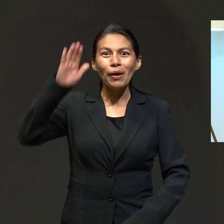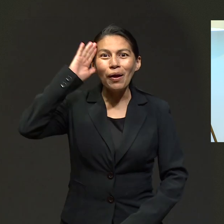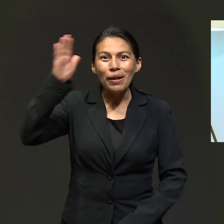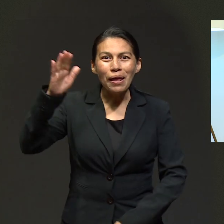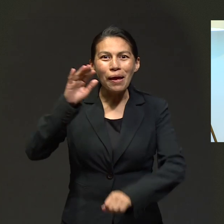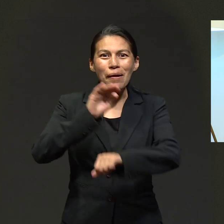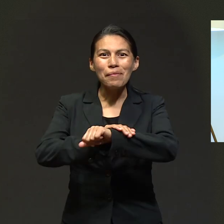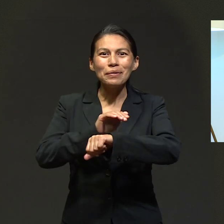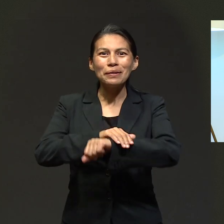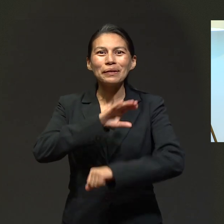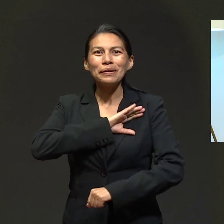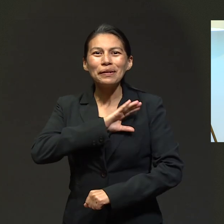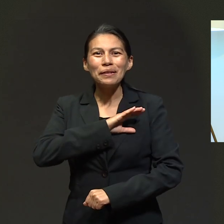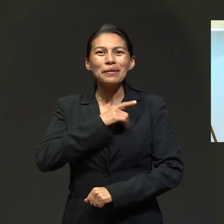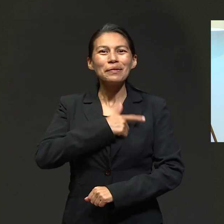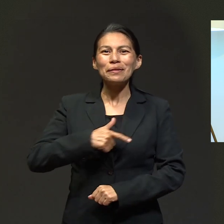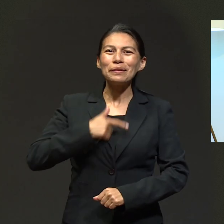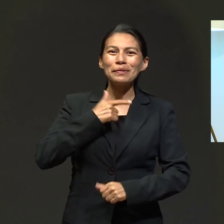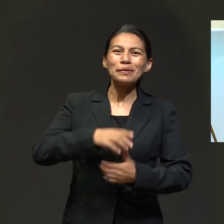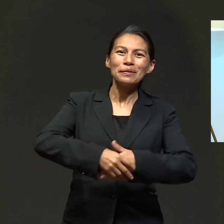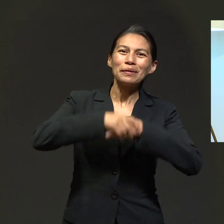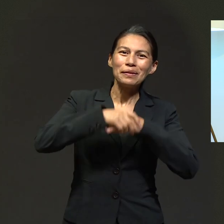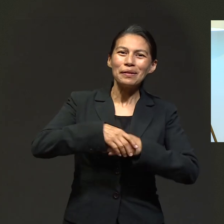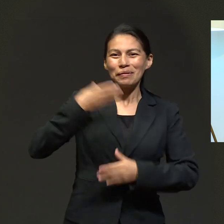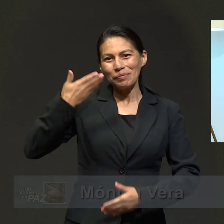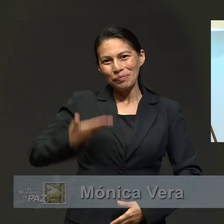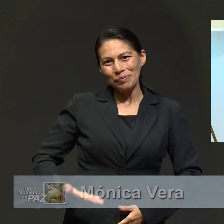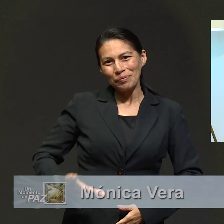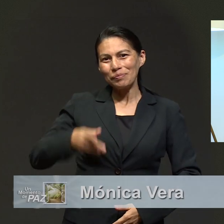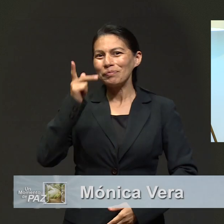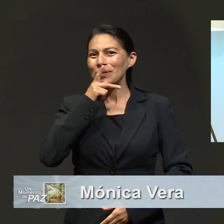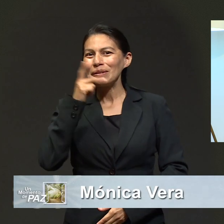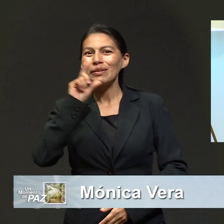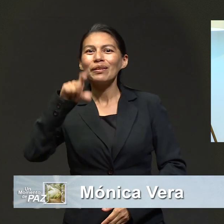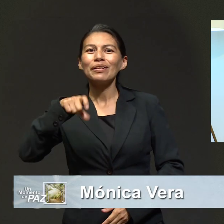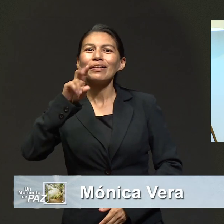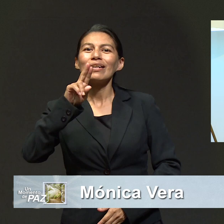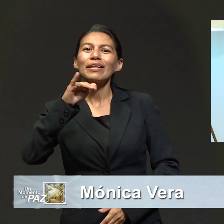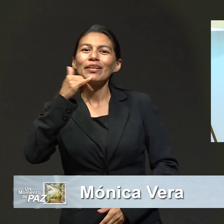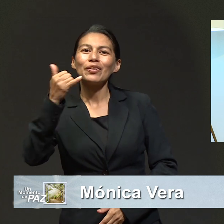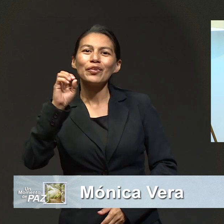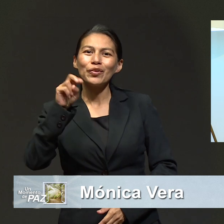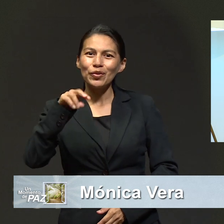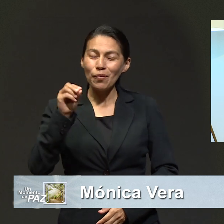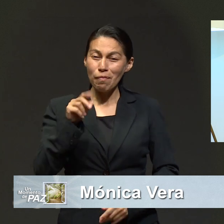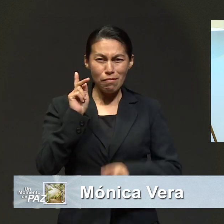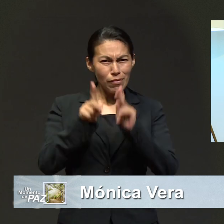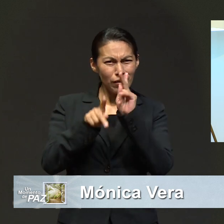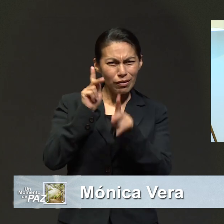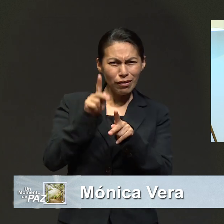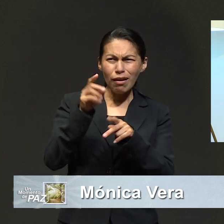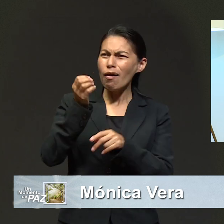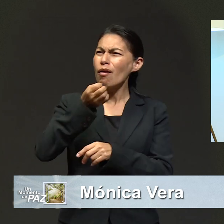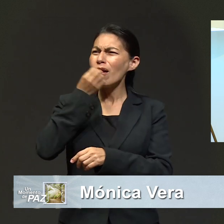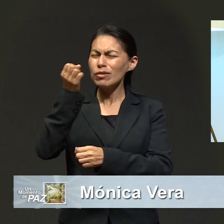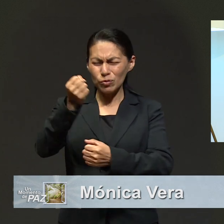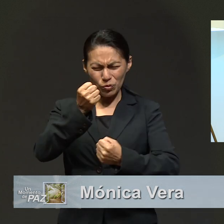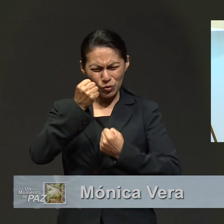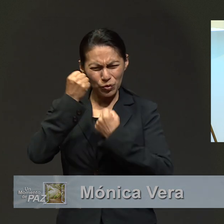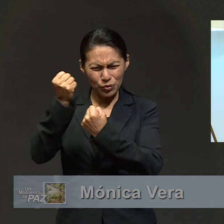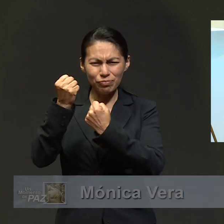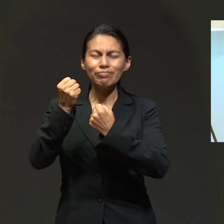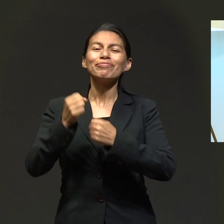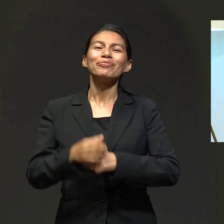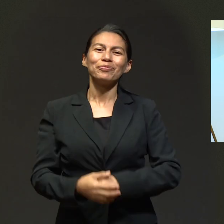¿Qué tal, queridos amigos? Qué gusto saludarles el Pastor Quillono para platicar con ustedes del poder de la